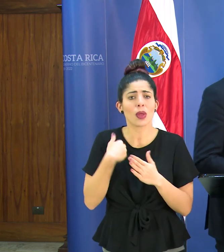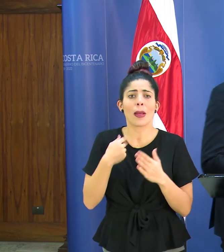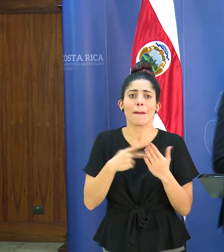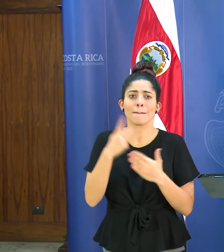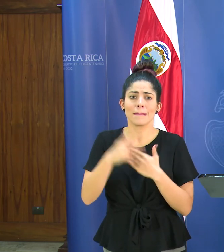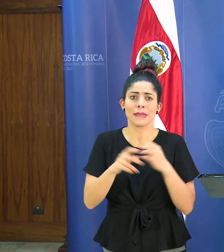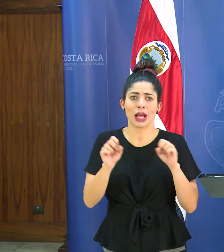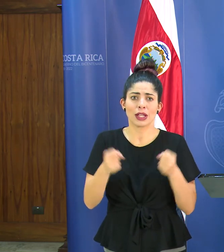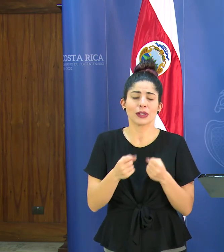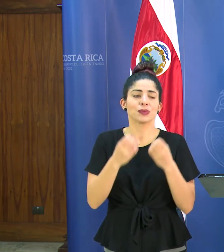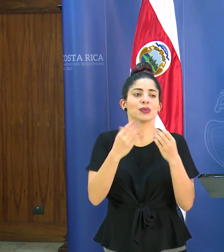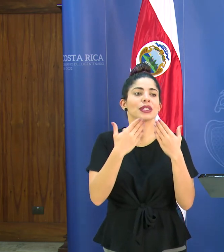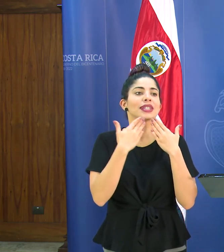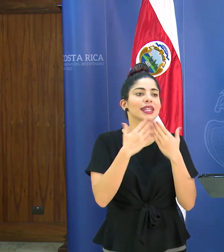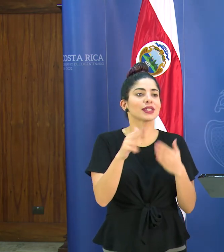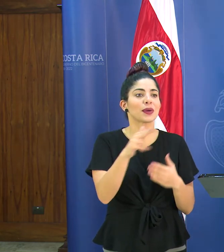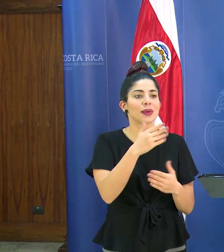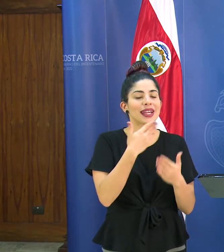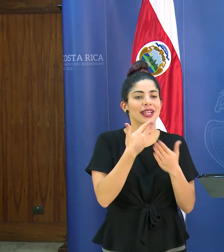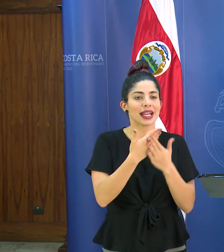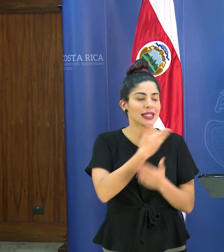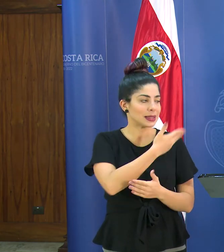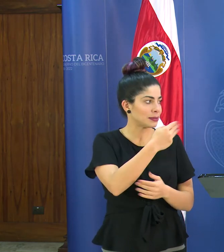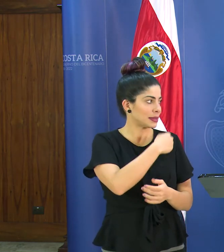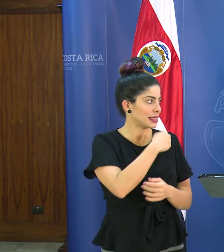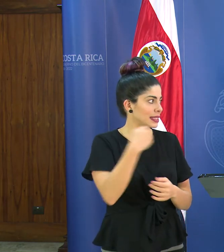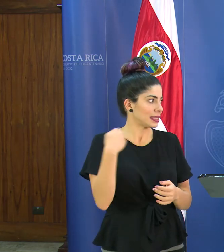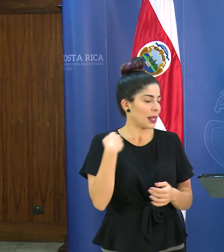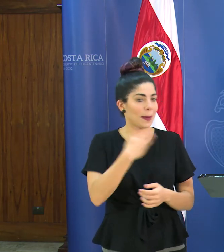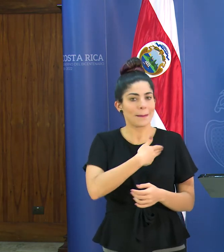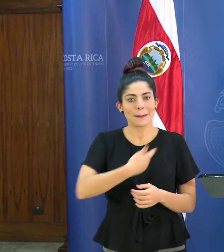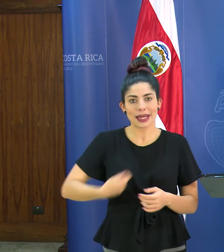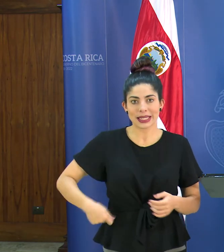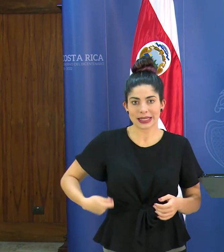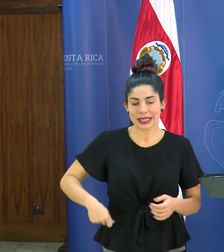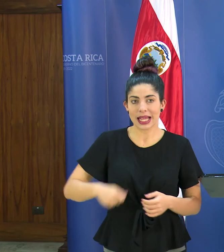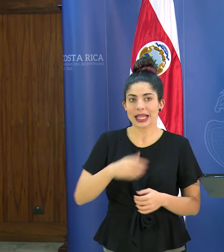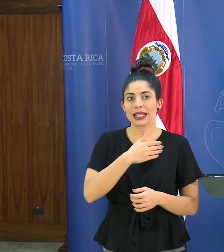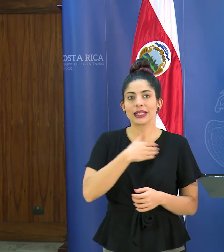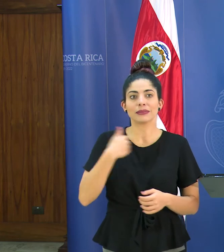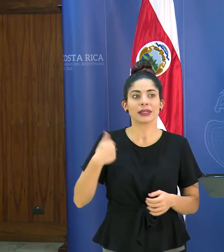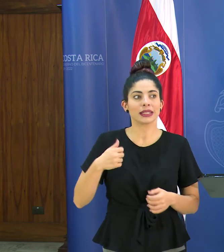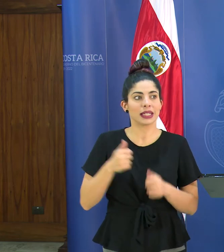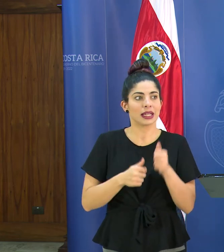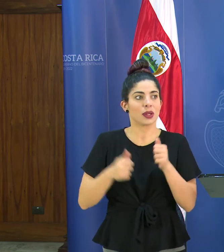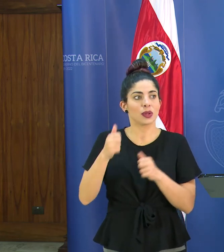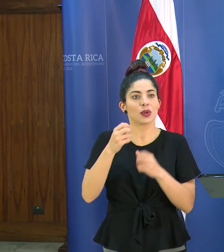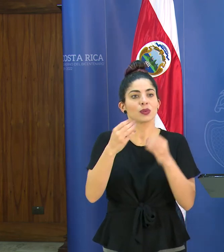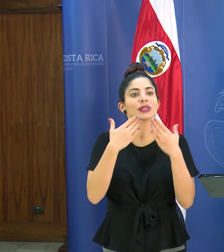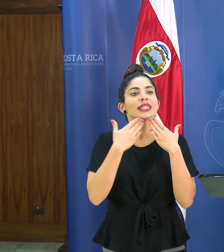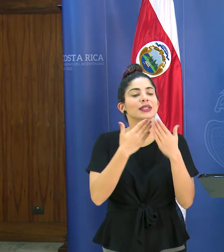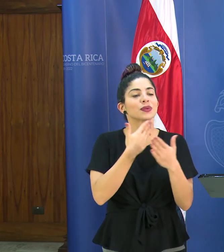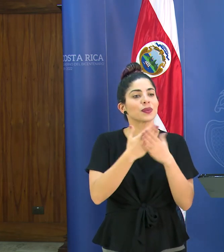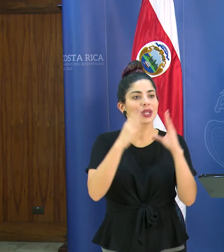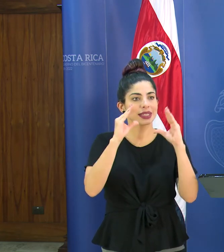muchas gracias colegas gracias señores ministros presidentes ejecutivos presidentes ejecutivos muchas gracias muy buenas tardes gracias gracias gracias gracias gracias